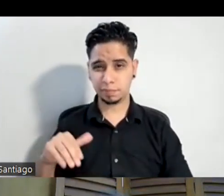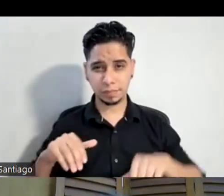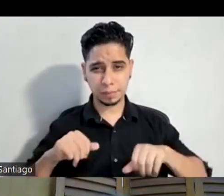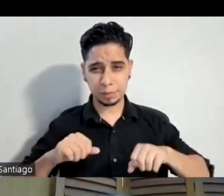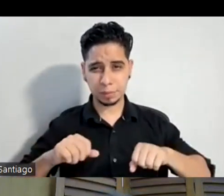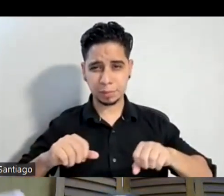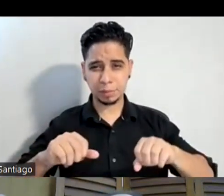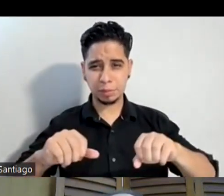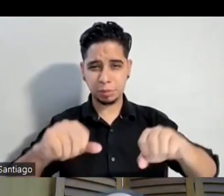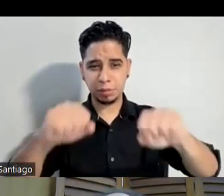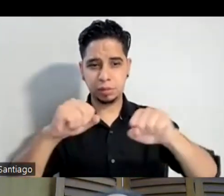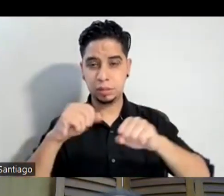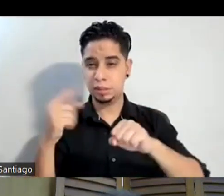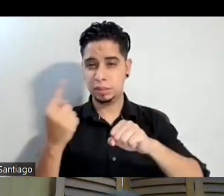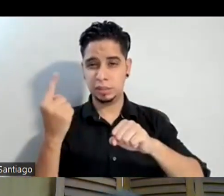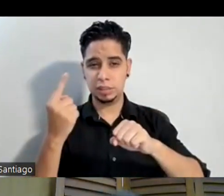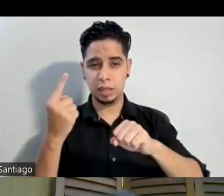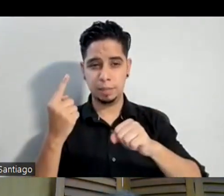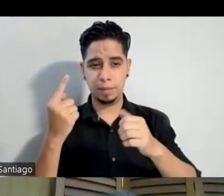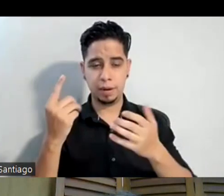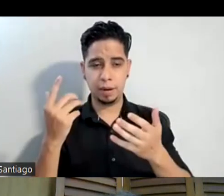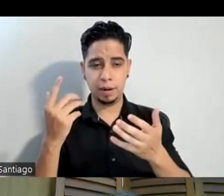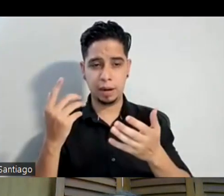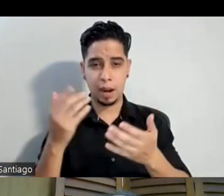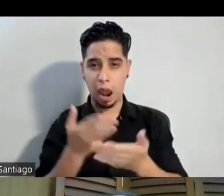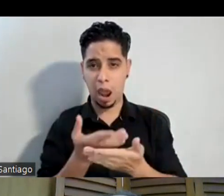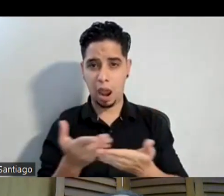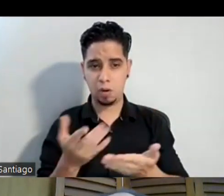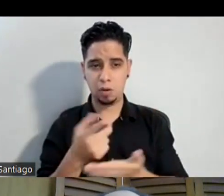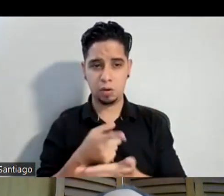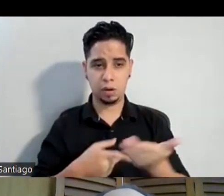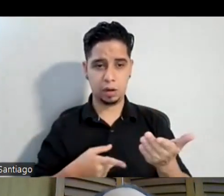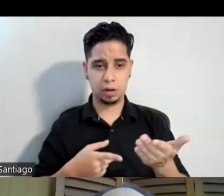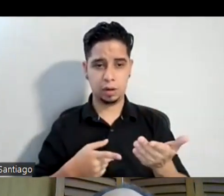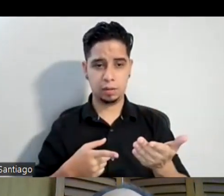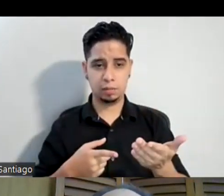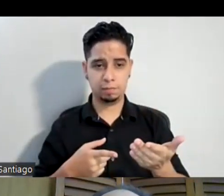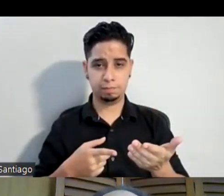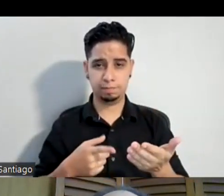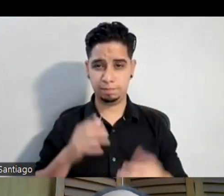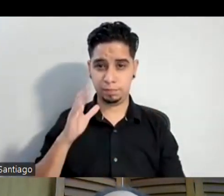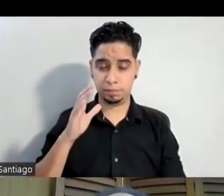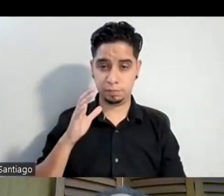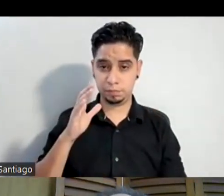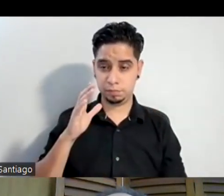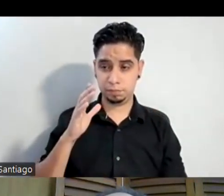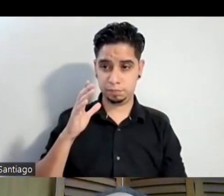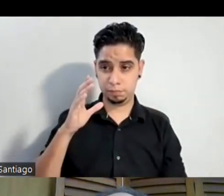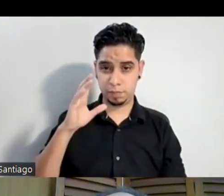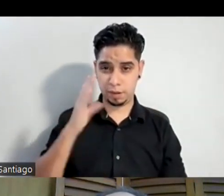me parece que siempre a mí algo que me parece muy particular es que yo siempre he sentido que